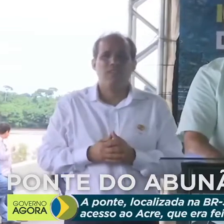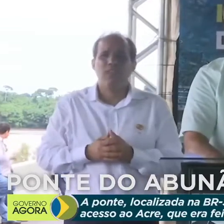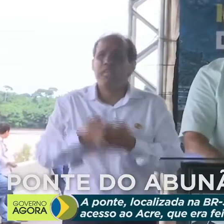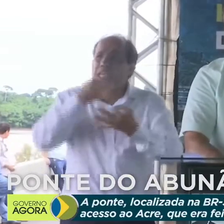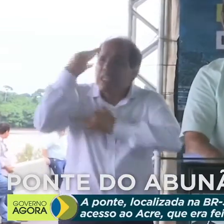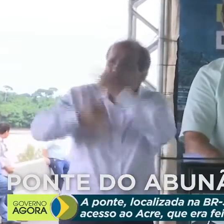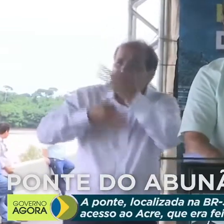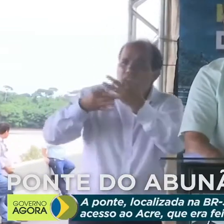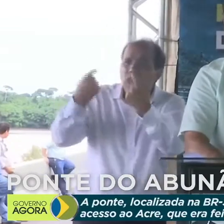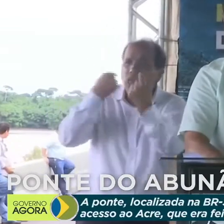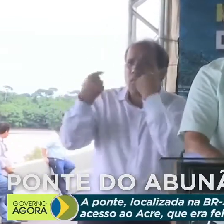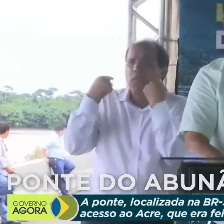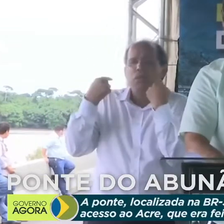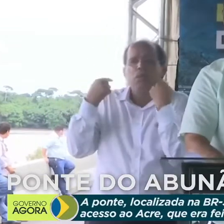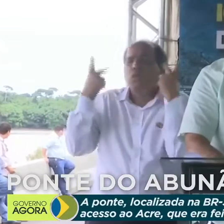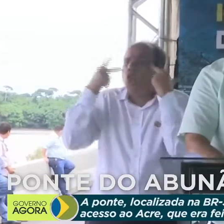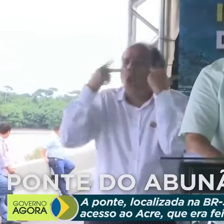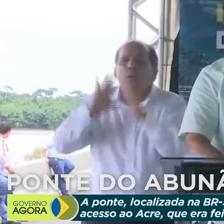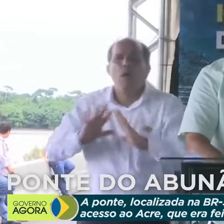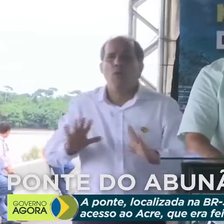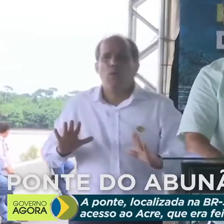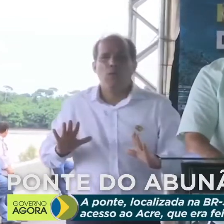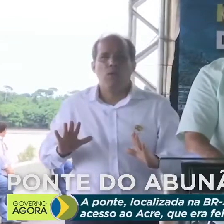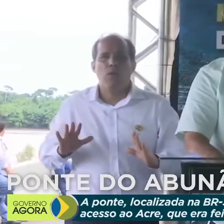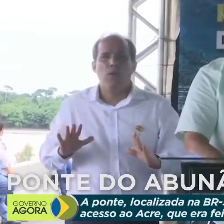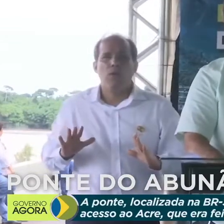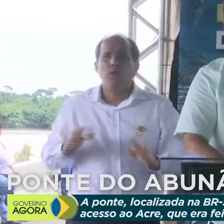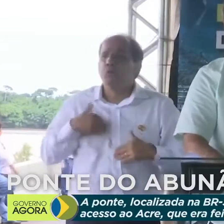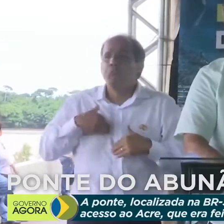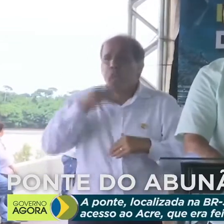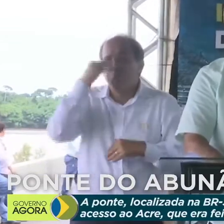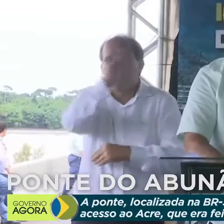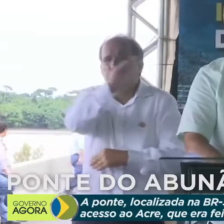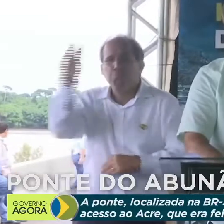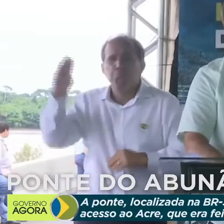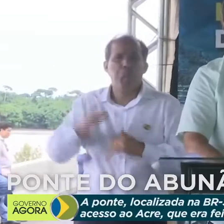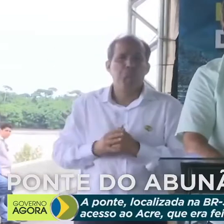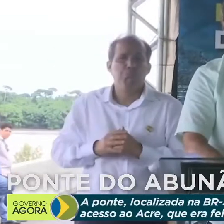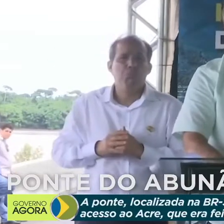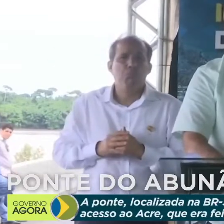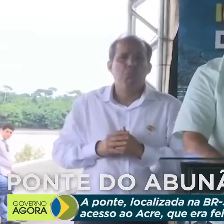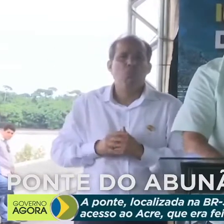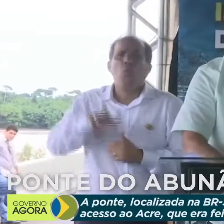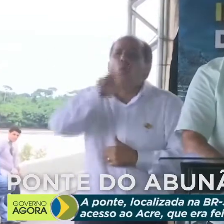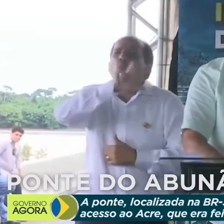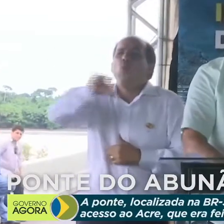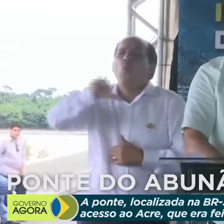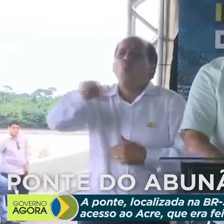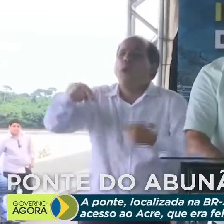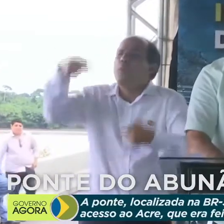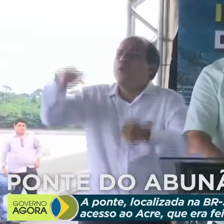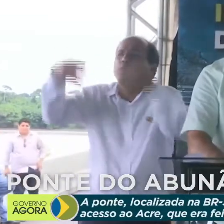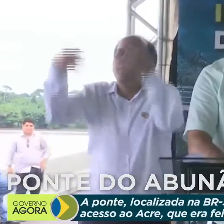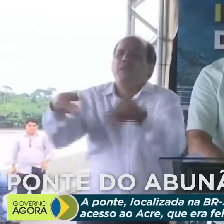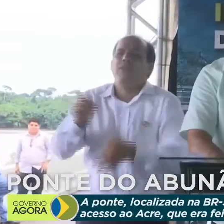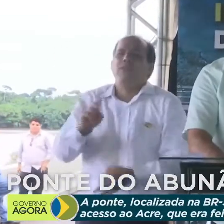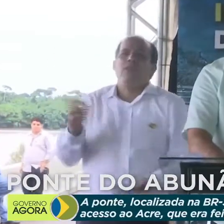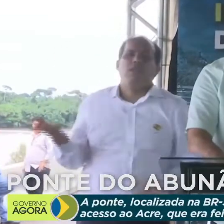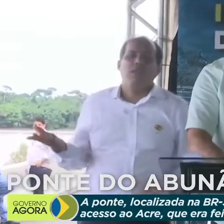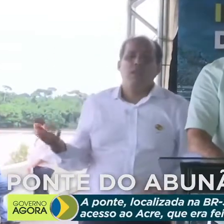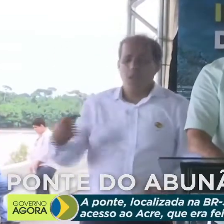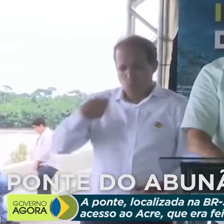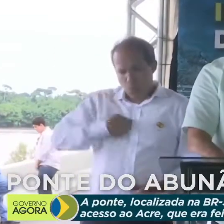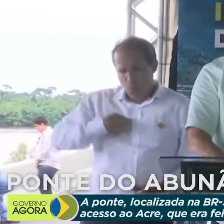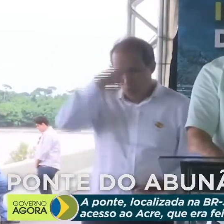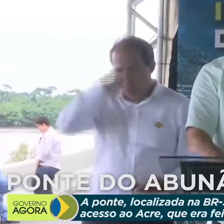Críticas fazem parte, ignoro-as, não são politicamente corretos. Eu